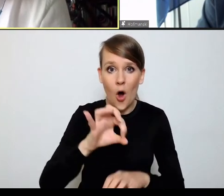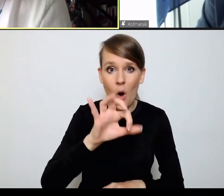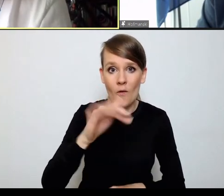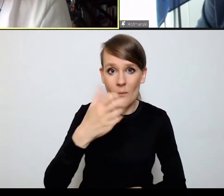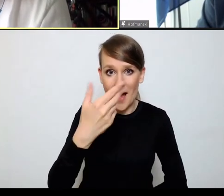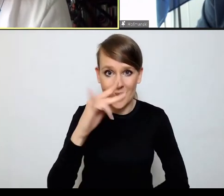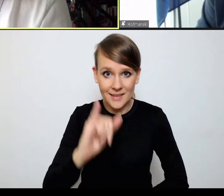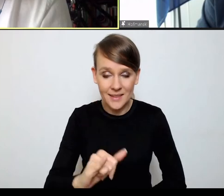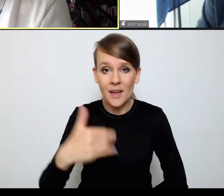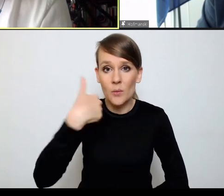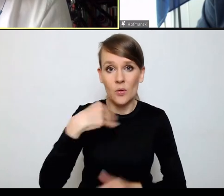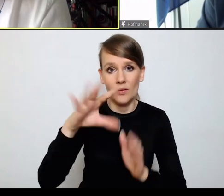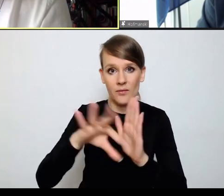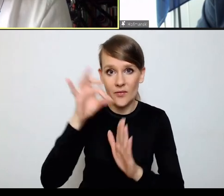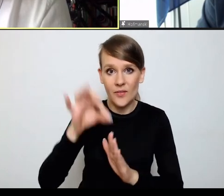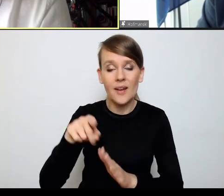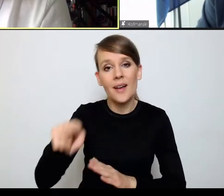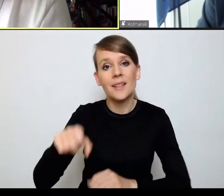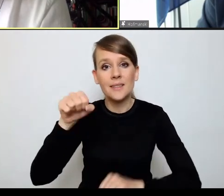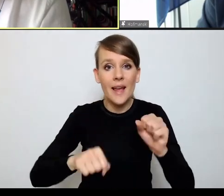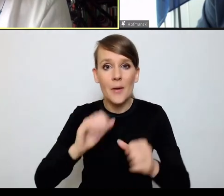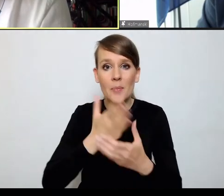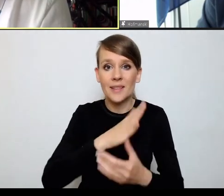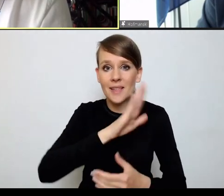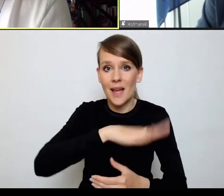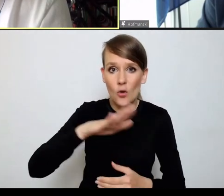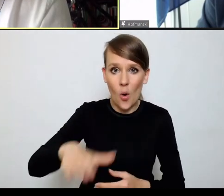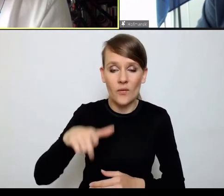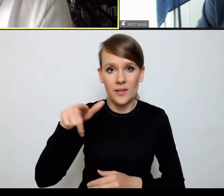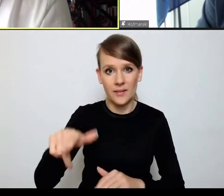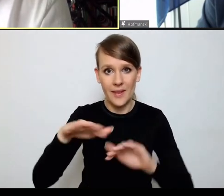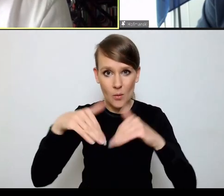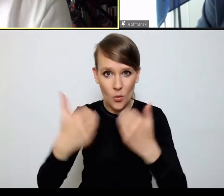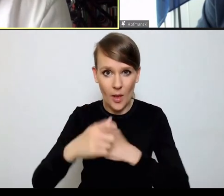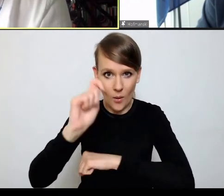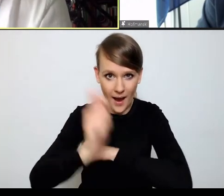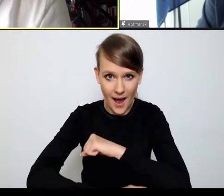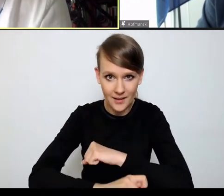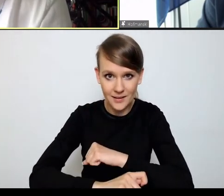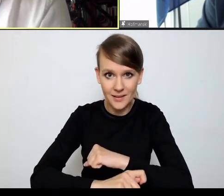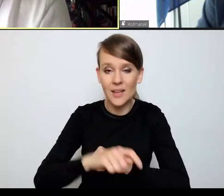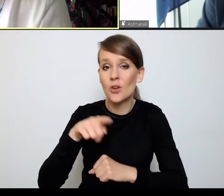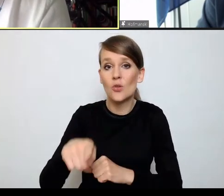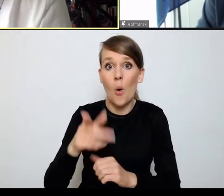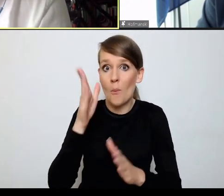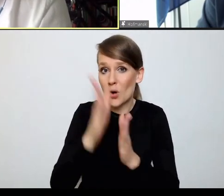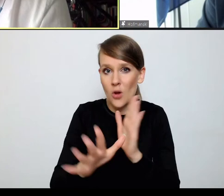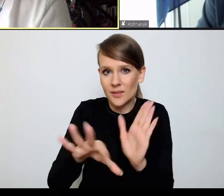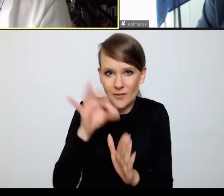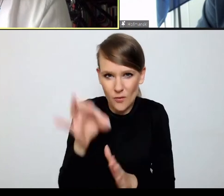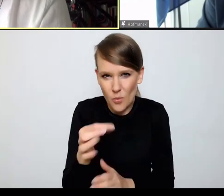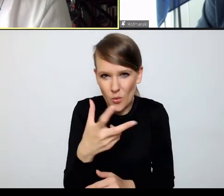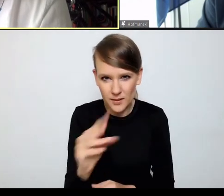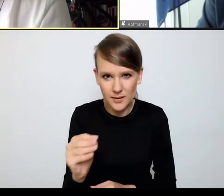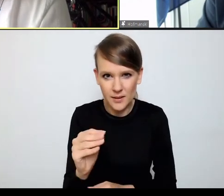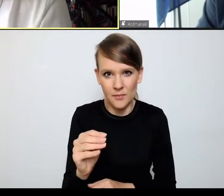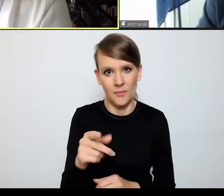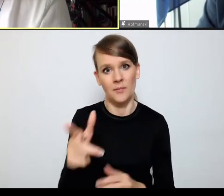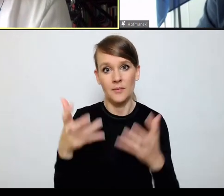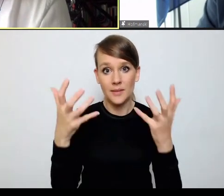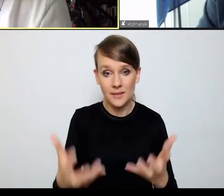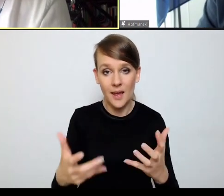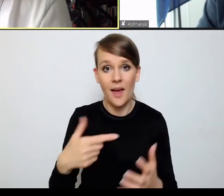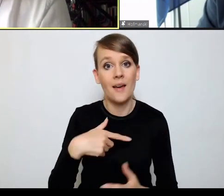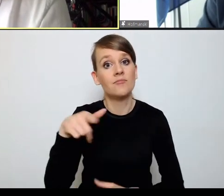wybrany na sędziego Międzynarodowego Trybunału Karnego. To nie jest taki prosty wybór. Aby zostać